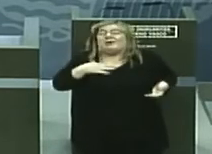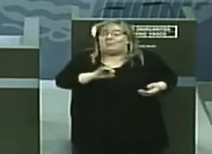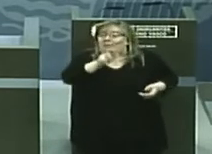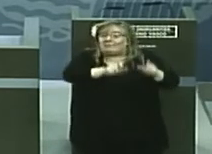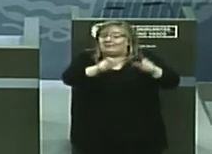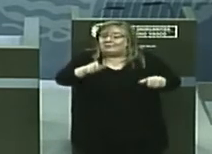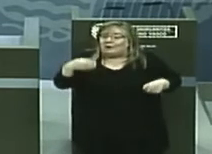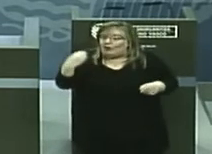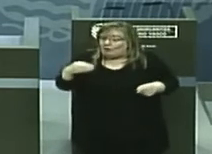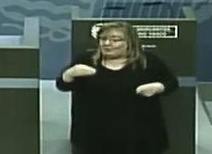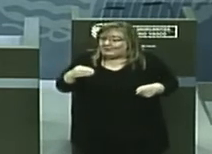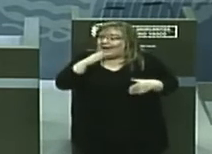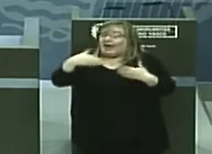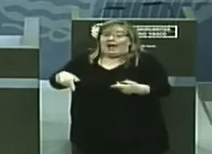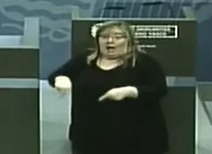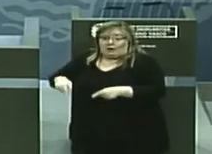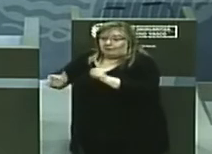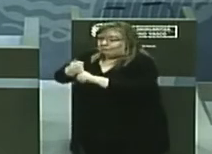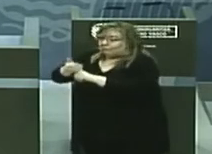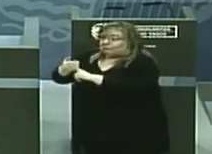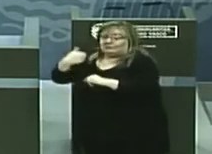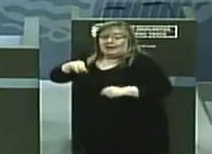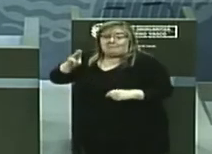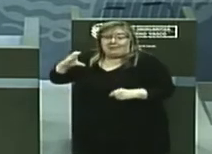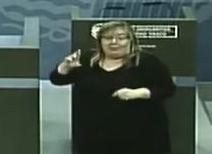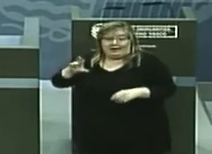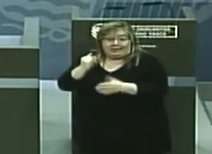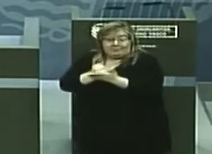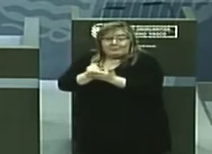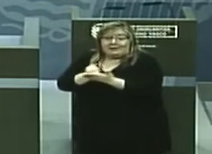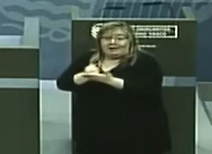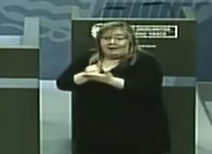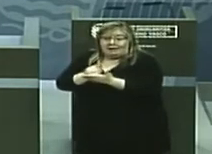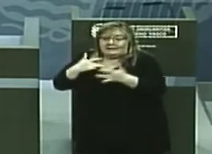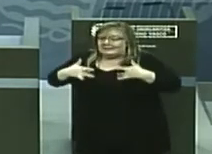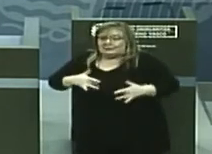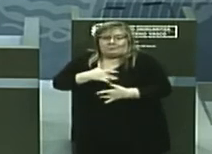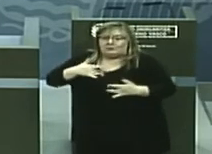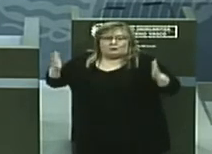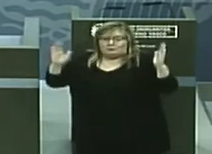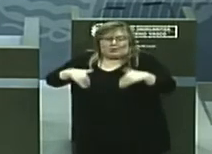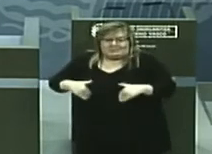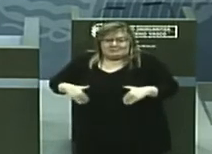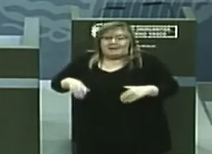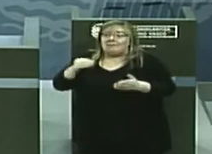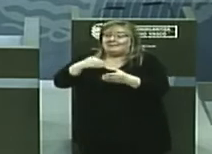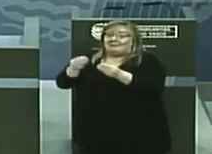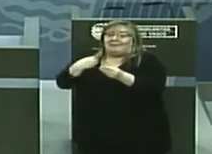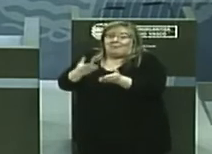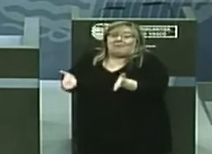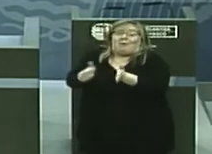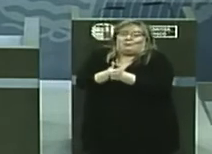jóvenes a las que estamos ahora realizando la PCR, están asintomática y lo que están es en ocasiones conviviendo